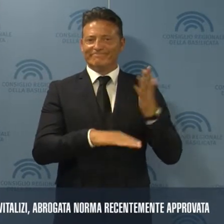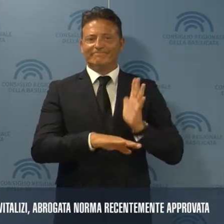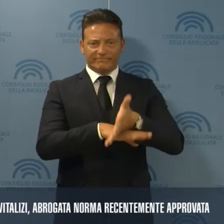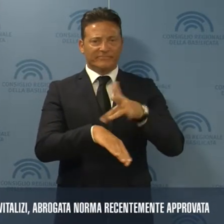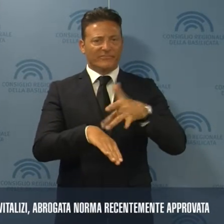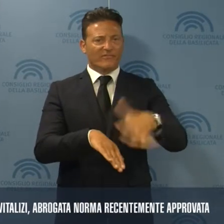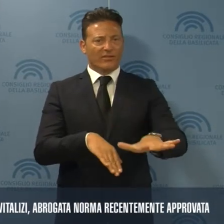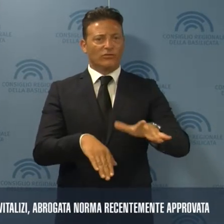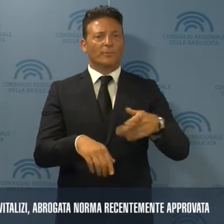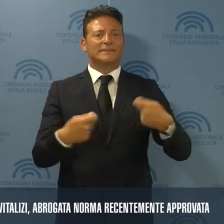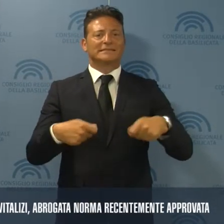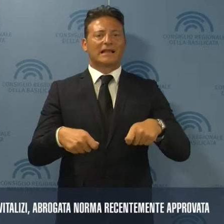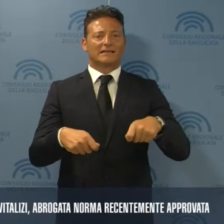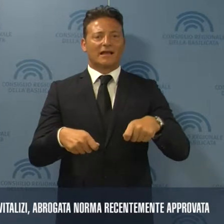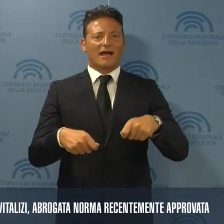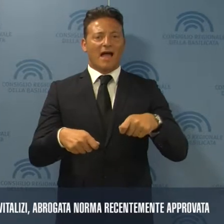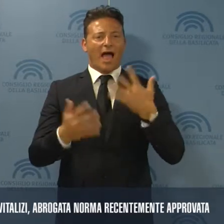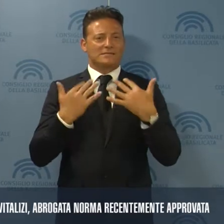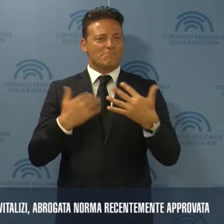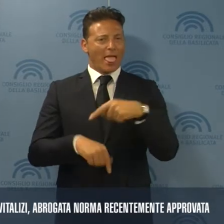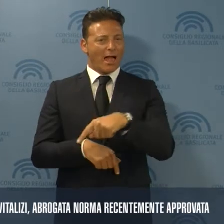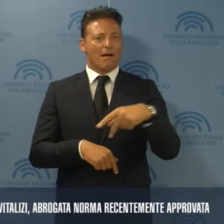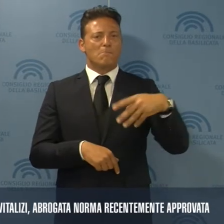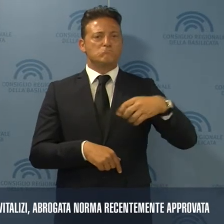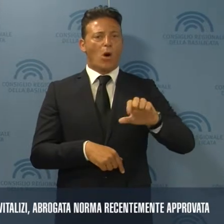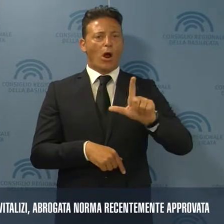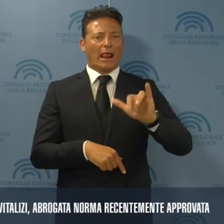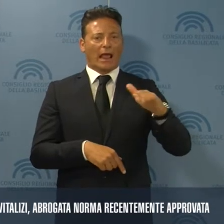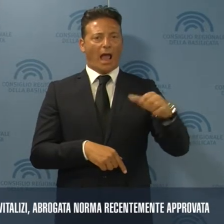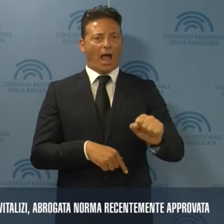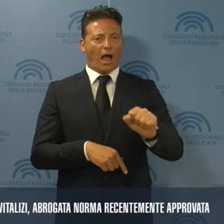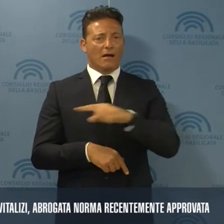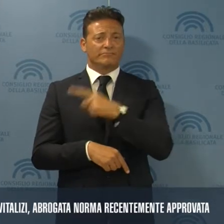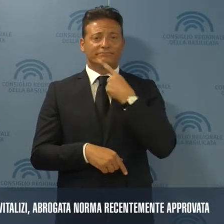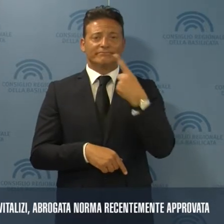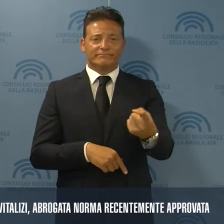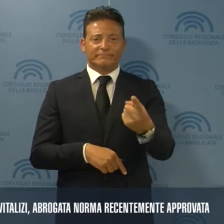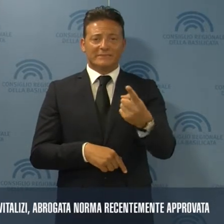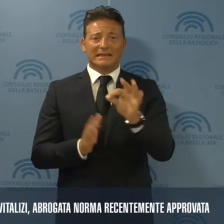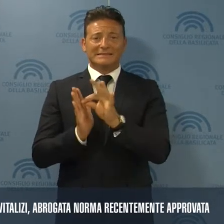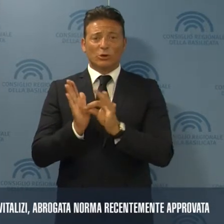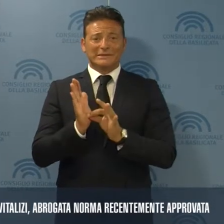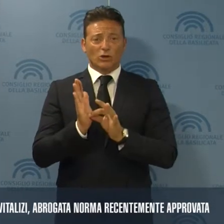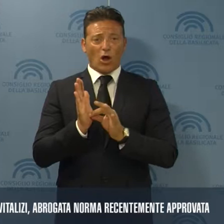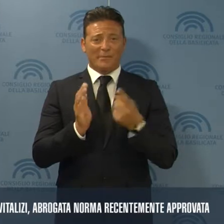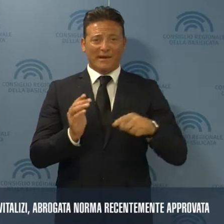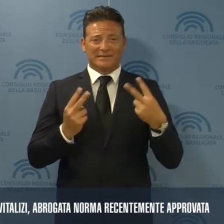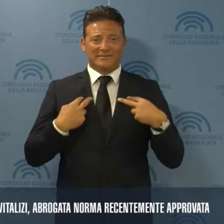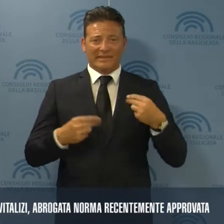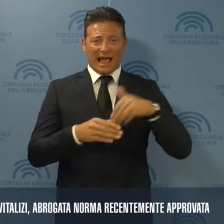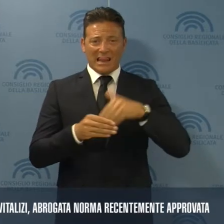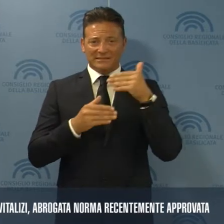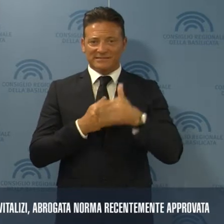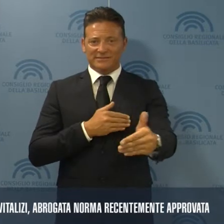intervenuto anche il presidente dell'Assemblea Mollica, osservando che con la disposizione sui vitalizi